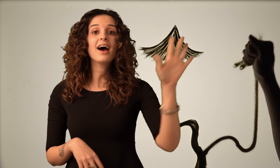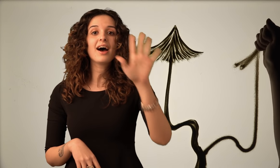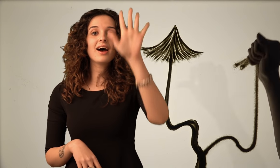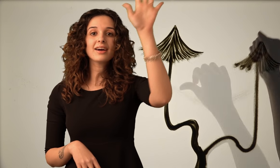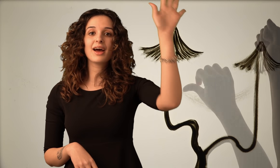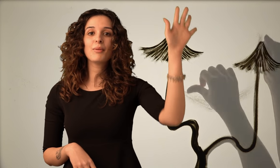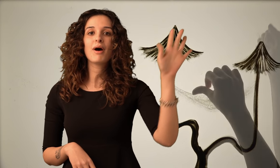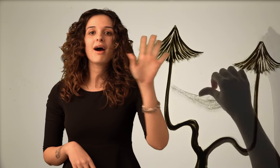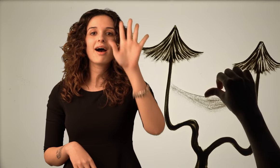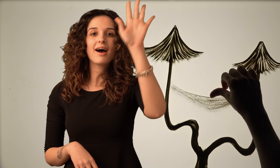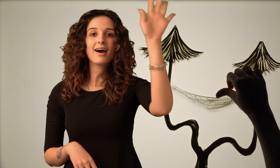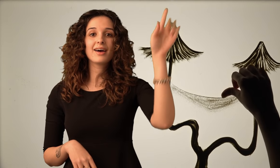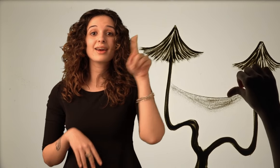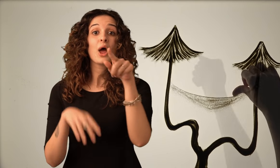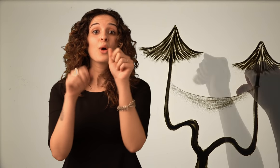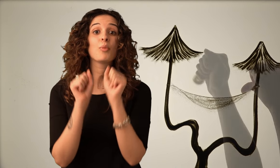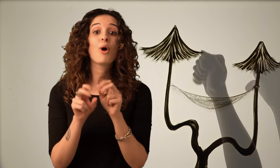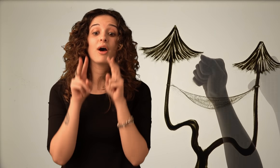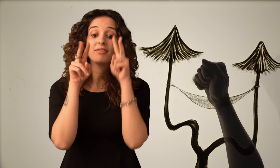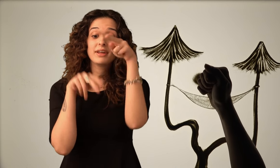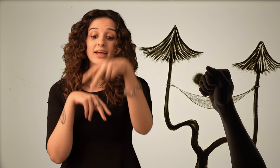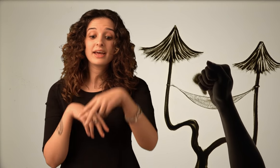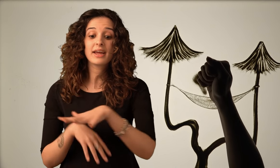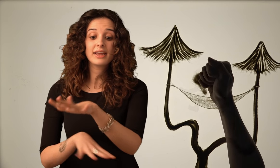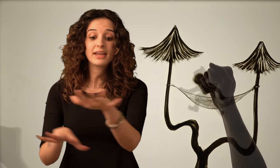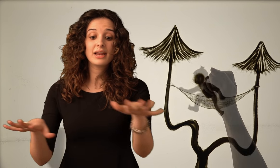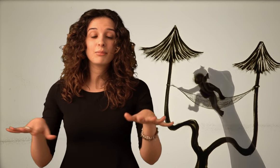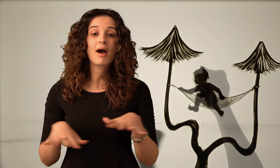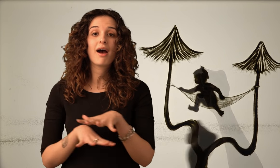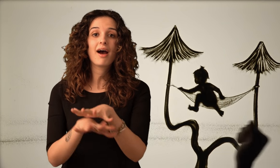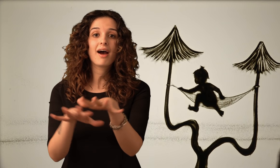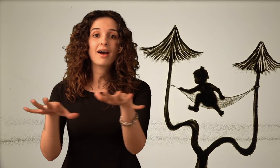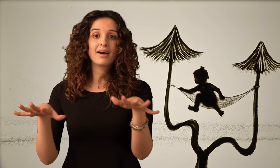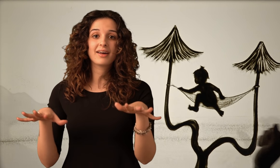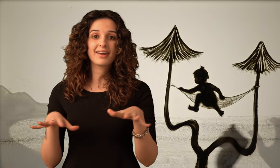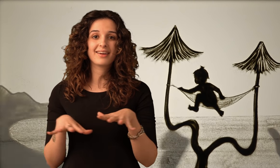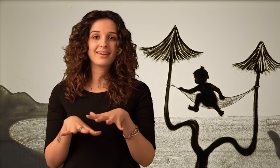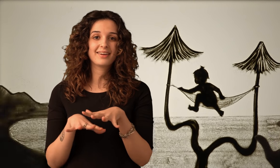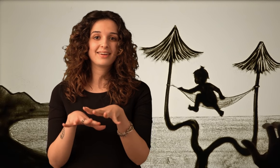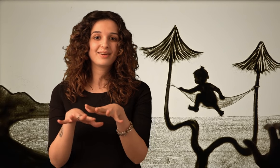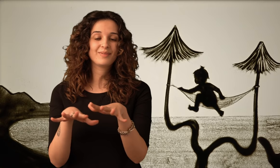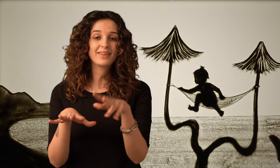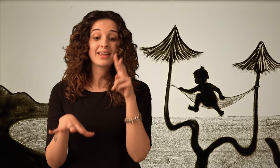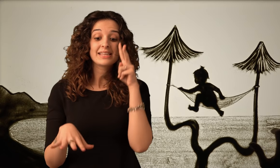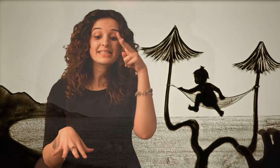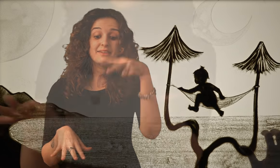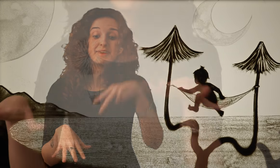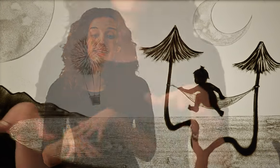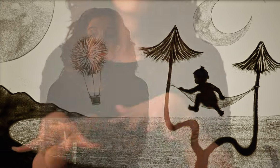Acama Puoi vedere il mare Si vede